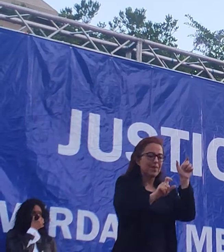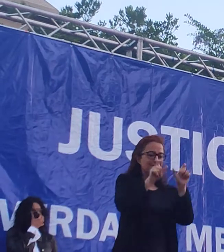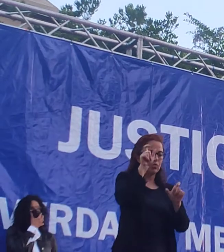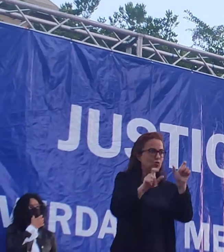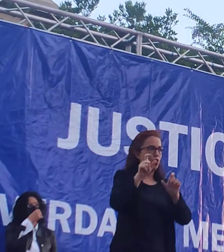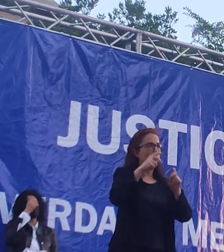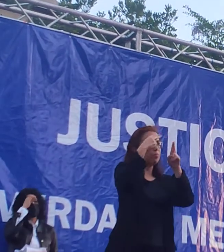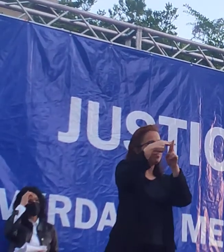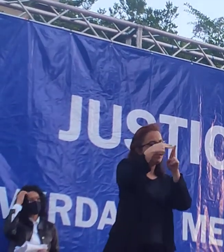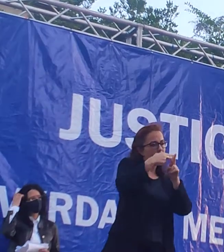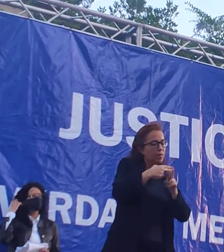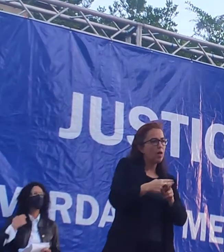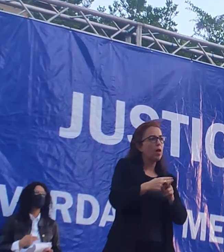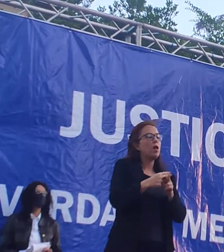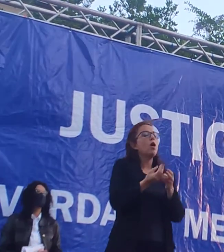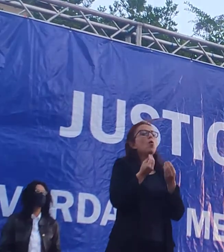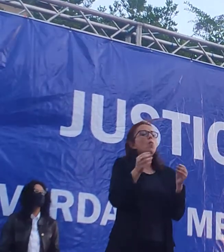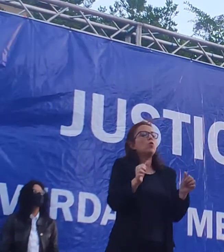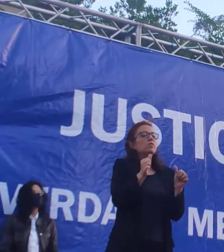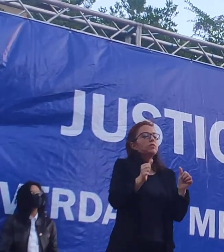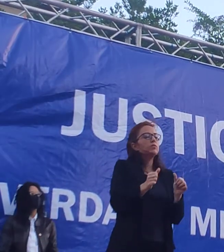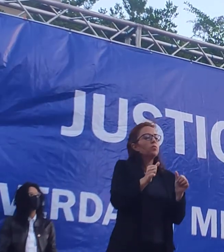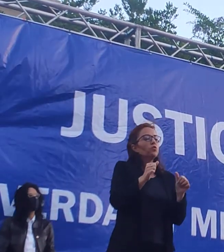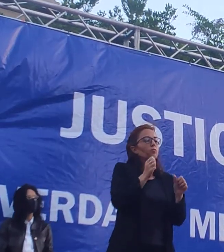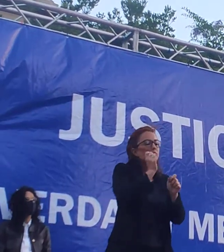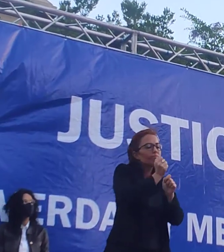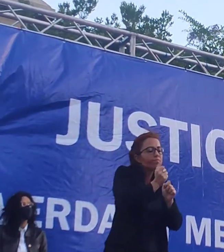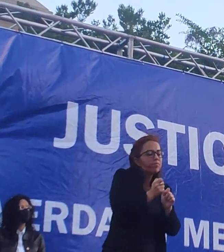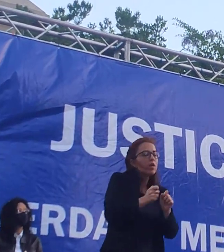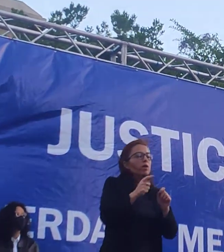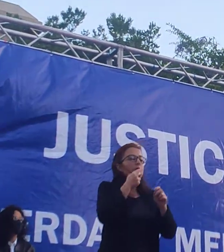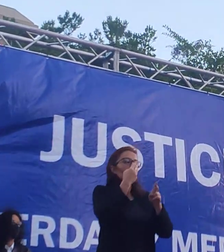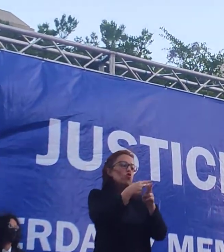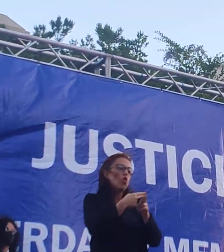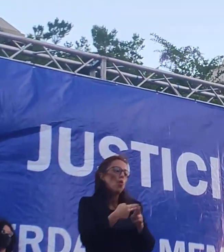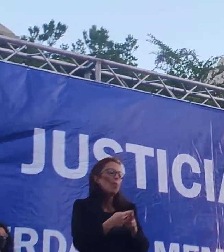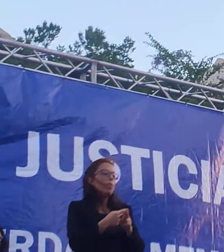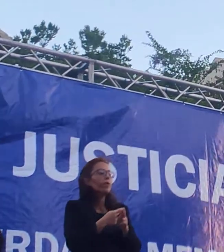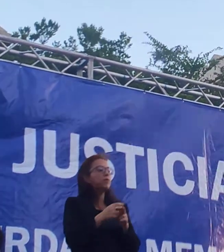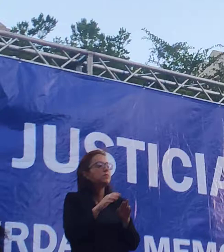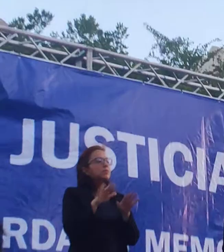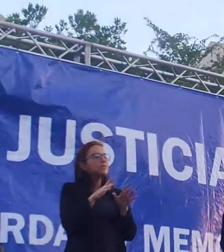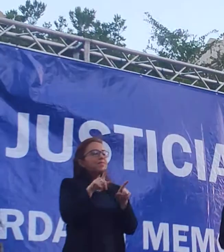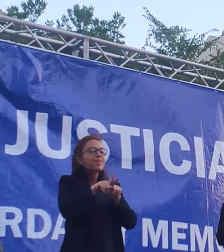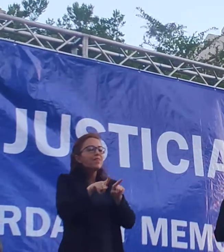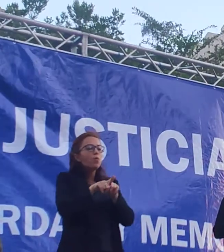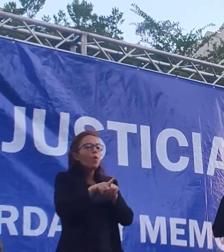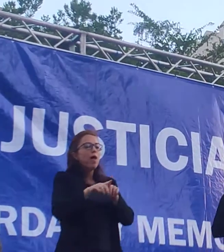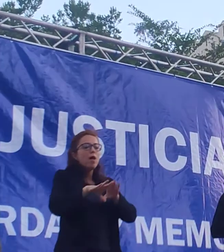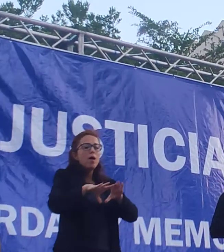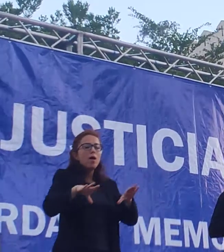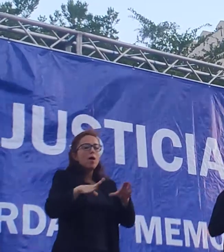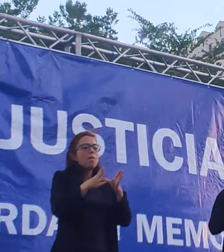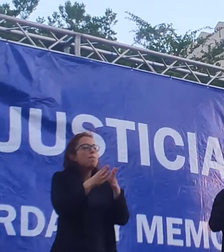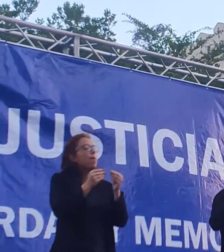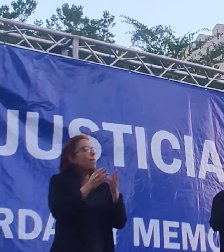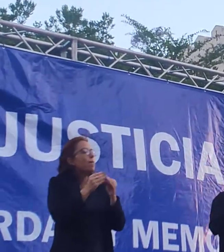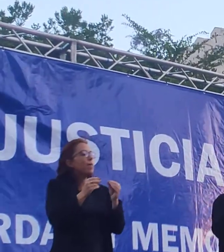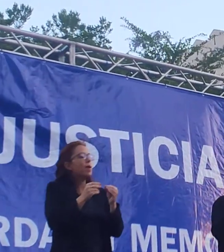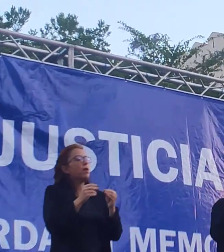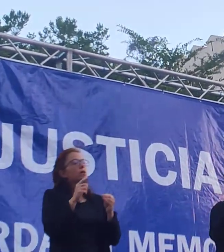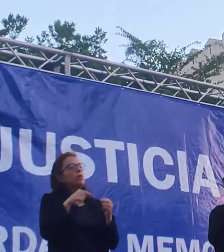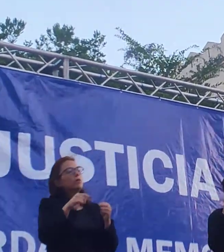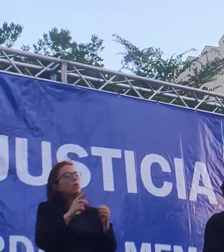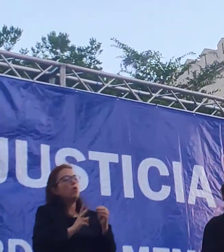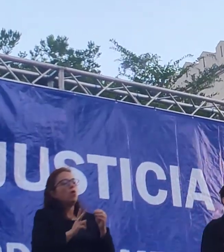Para construir esta mesa, para construir estos nombres, funciona muy parecido a una impresión de un papel, digamos, ¿no? Se mandan